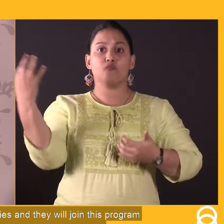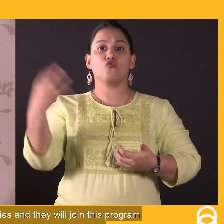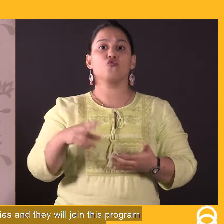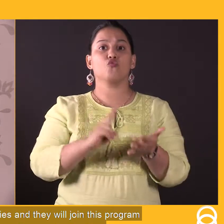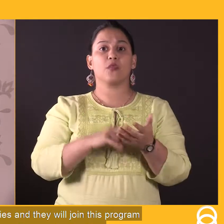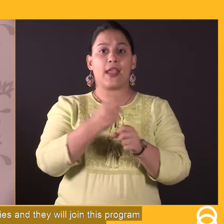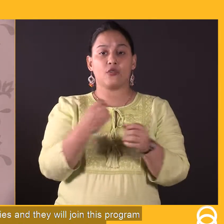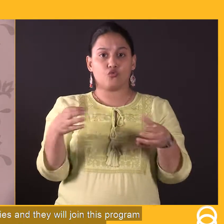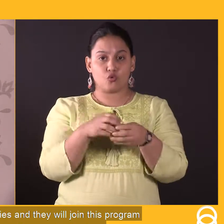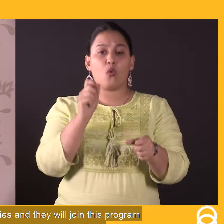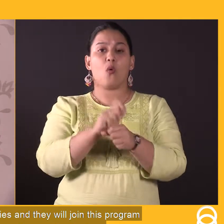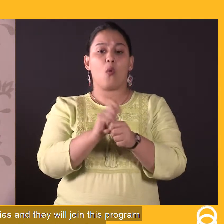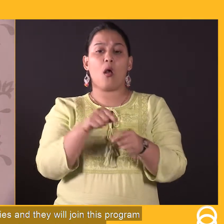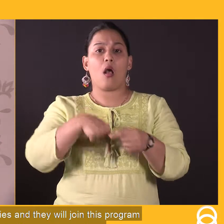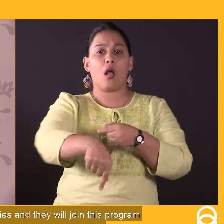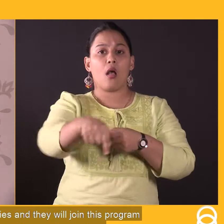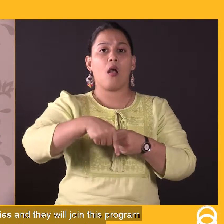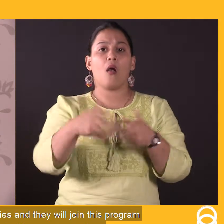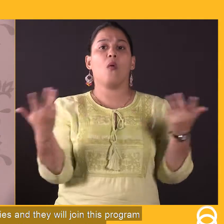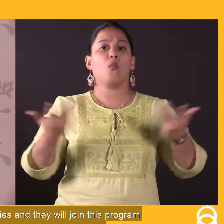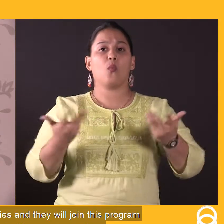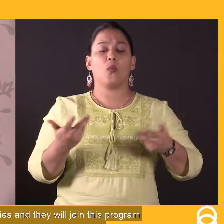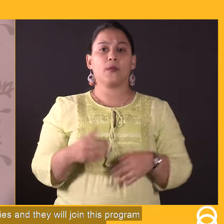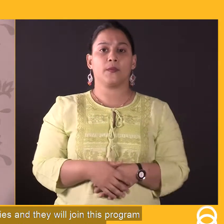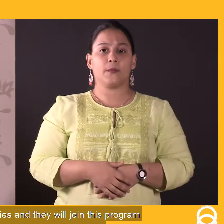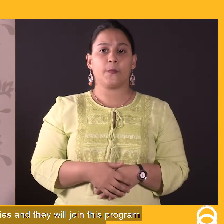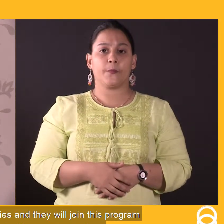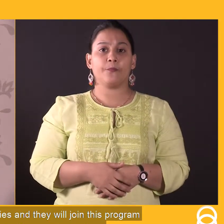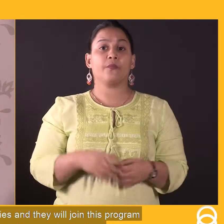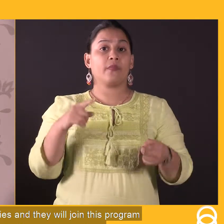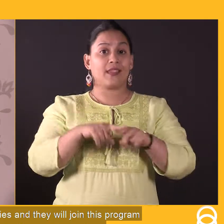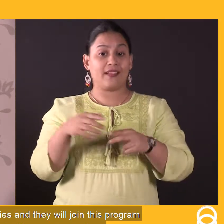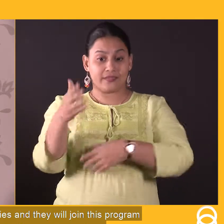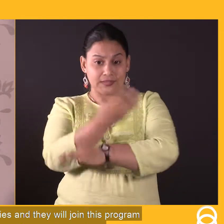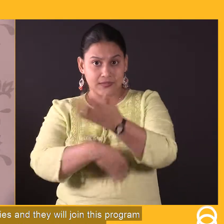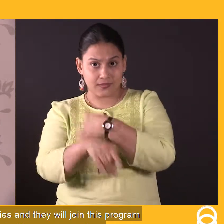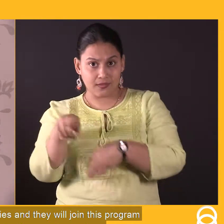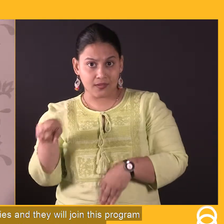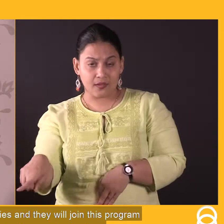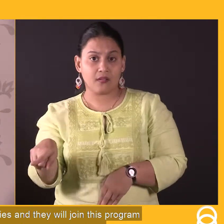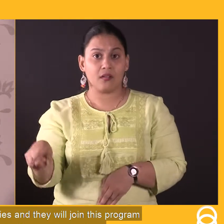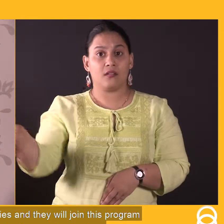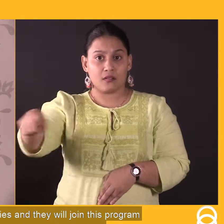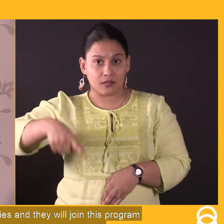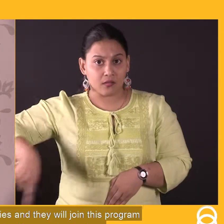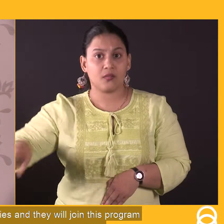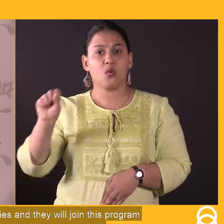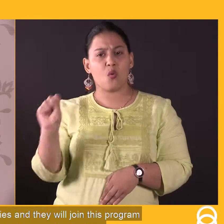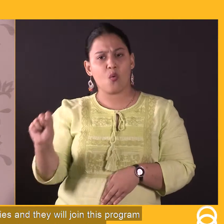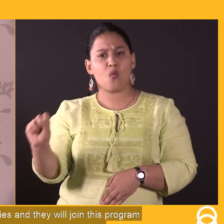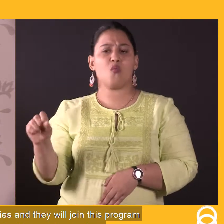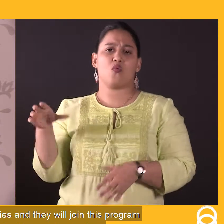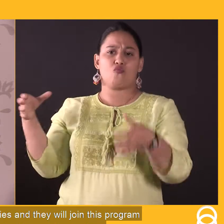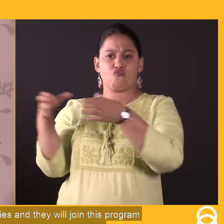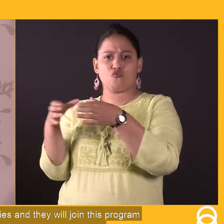और इस परियोजना का उदेश है कि जो विकलांग भाई बहन हैं वो अपने संगटनों की